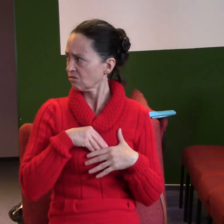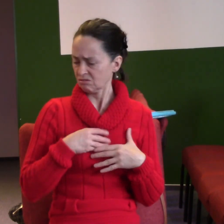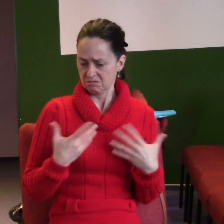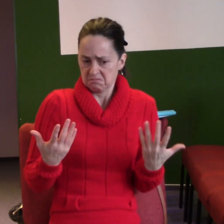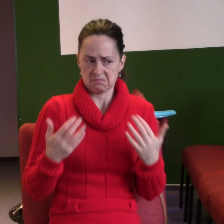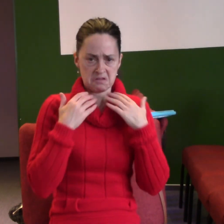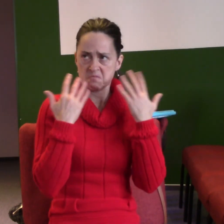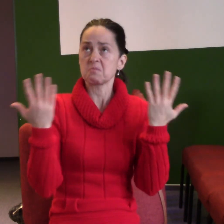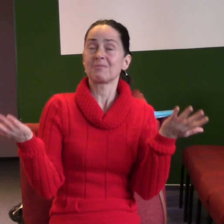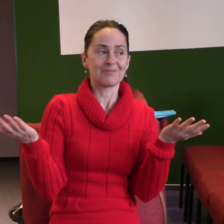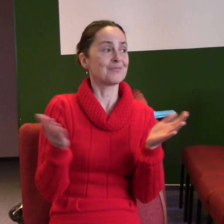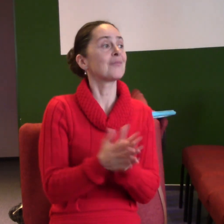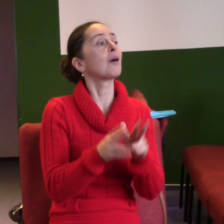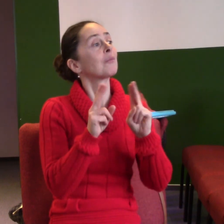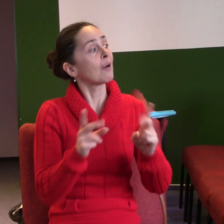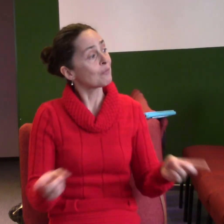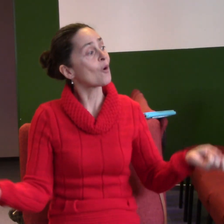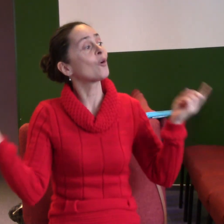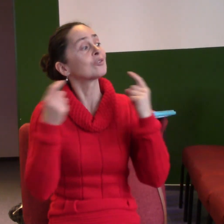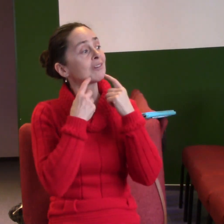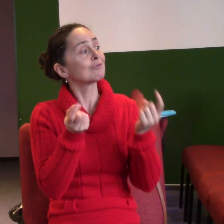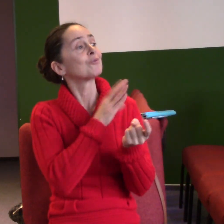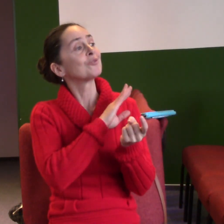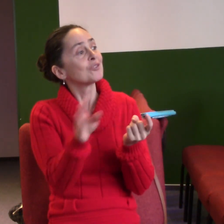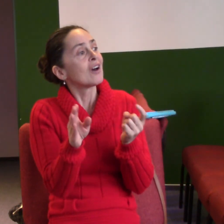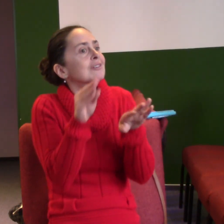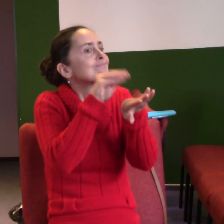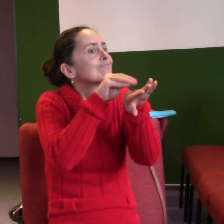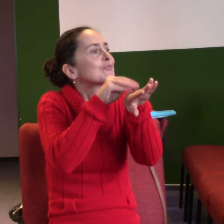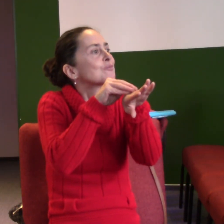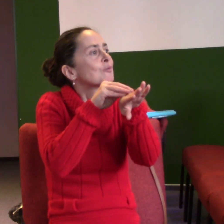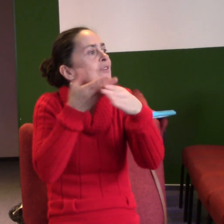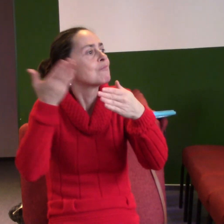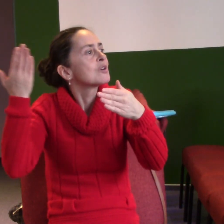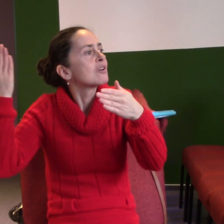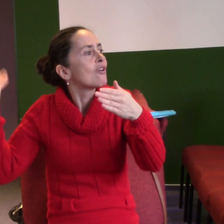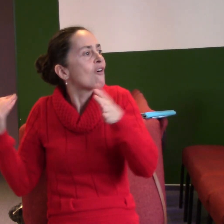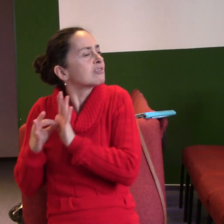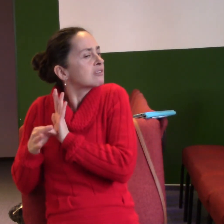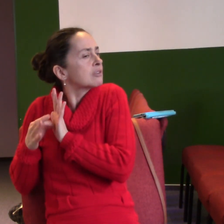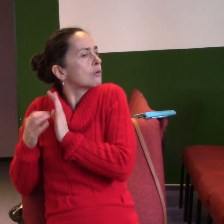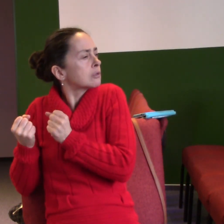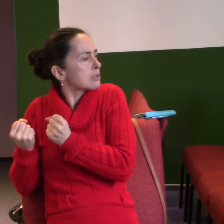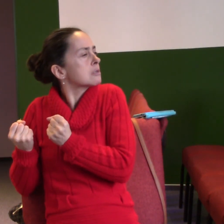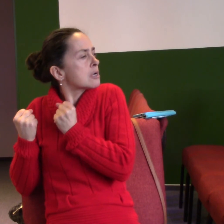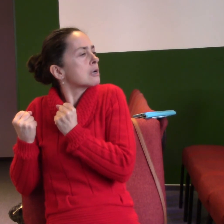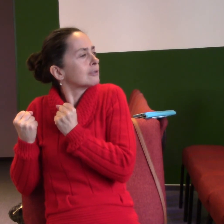A možná ti duch svatý začne připomínat různé situace. těžké situace, kdy po přirozenu